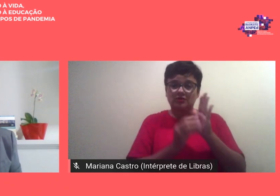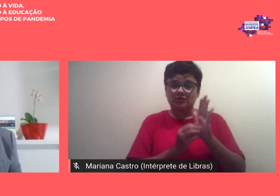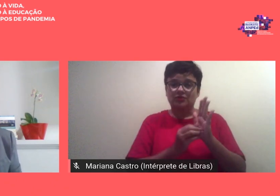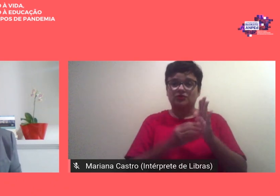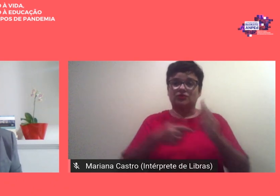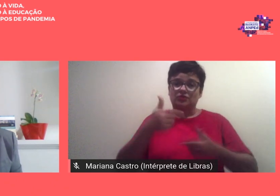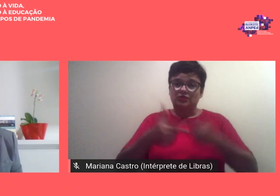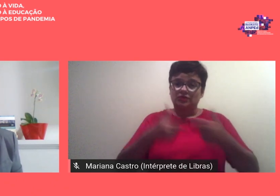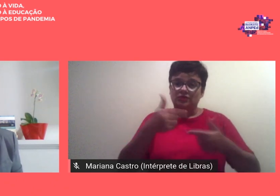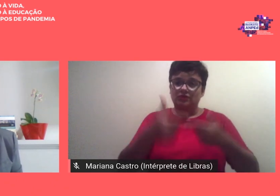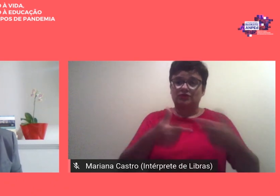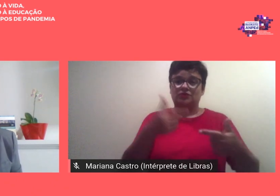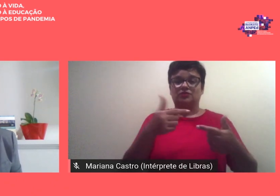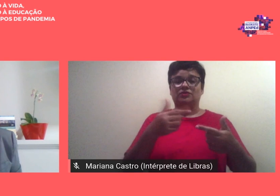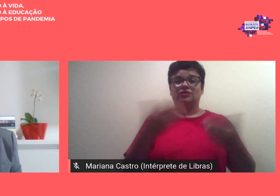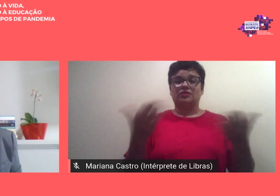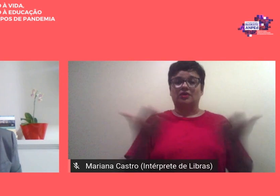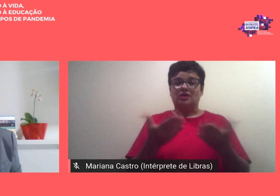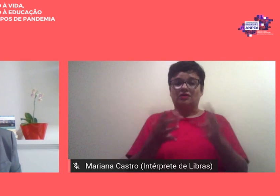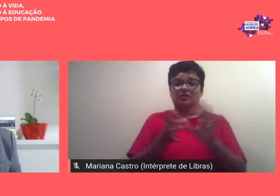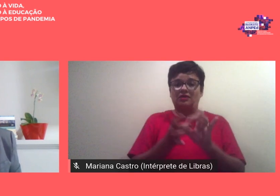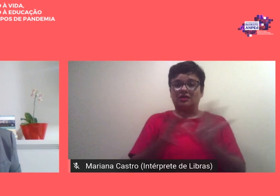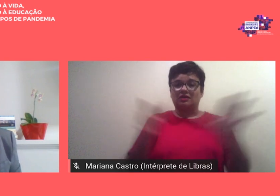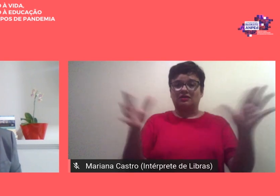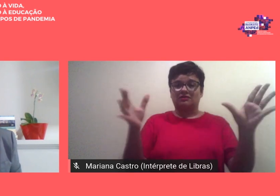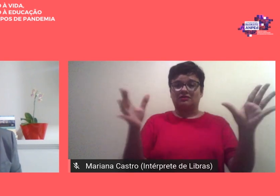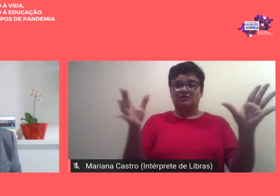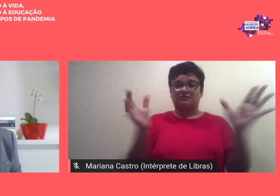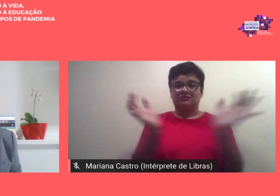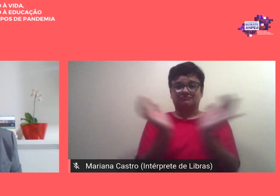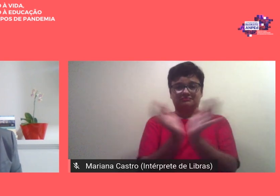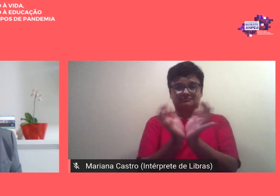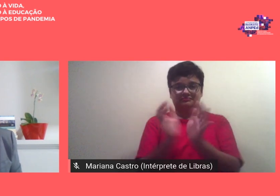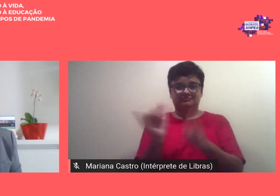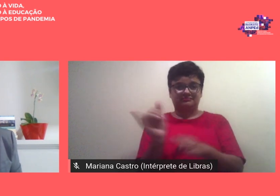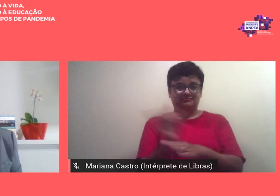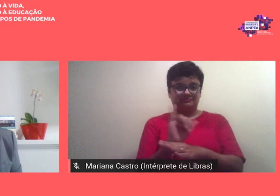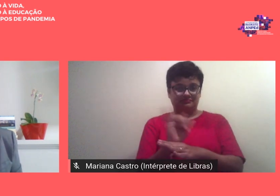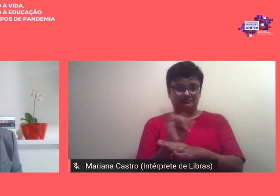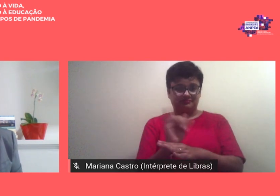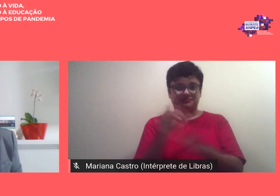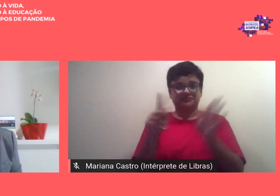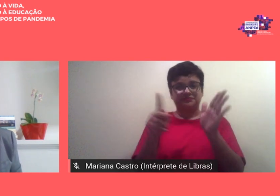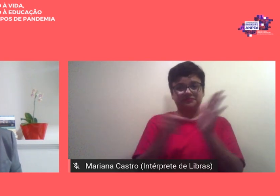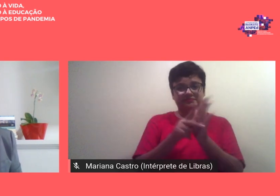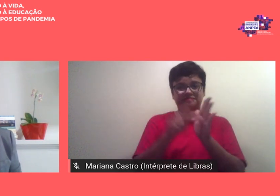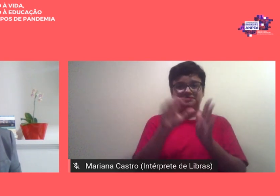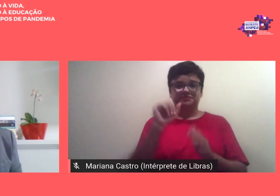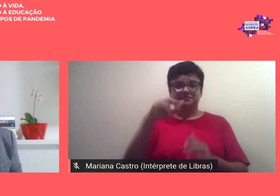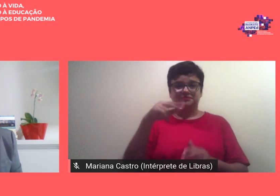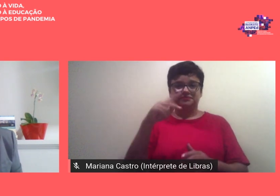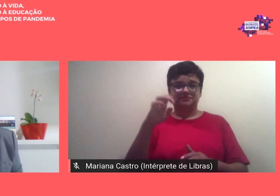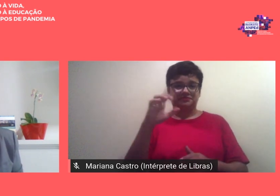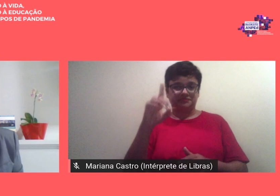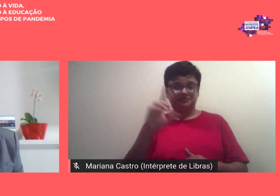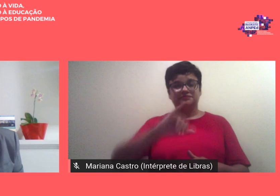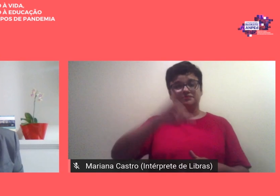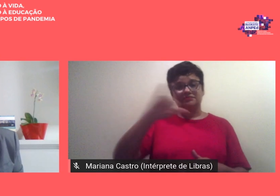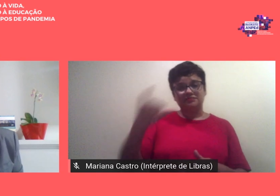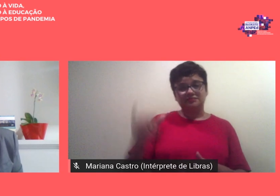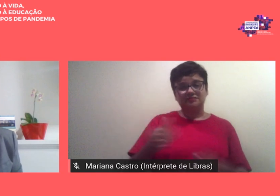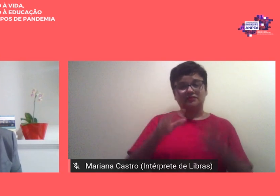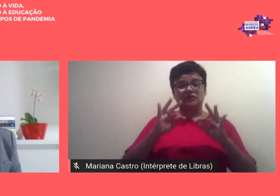e que está disponibilizado à comunidade nos canais da Amped aproveito para pedir a todos que se